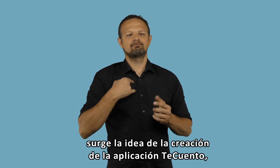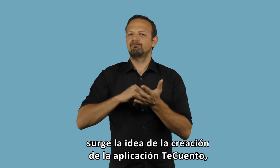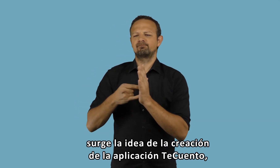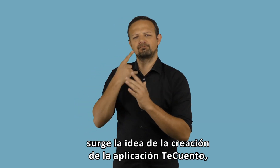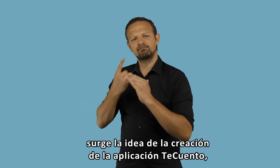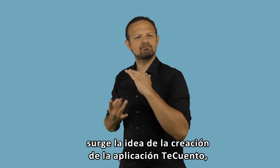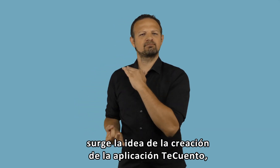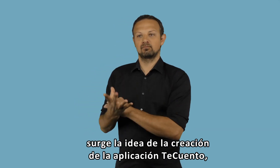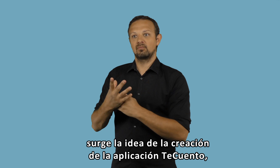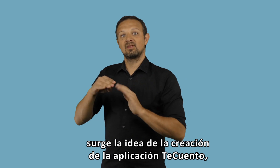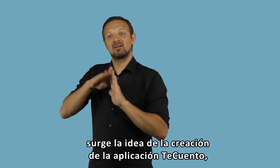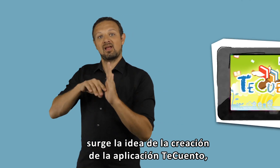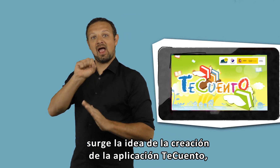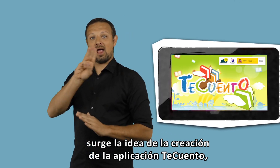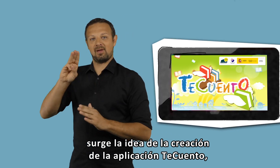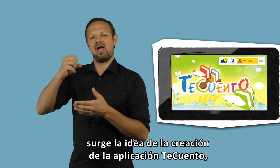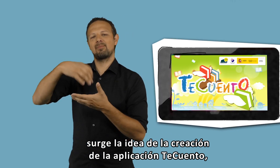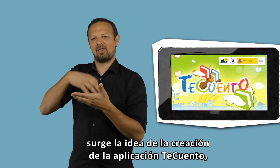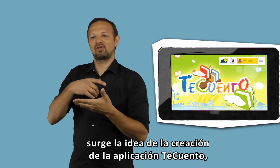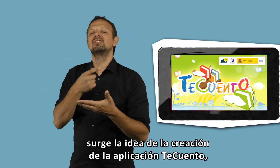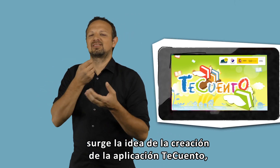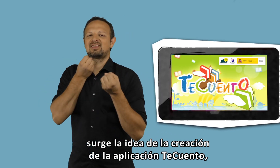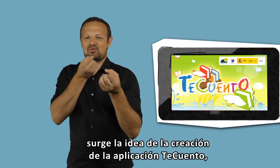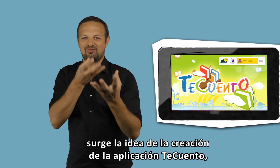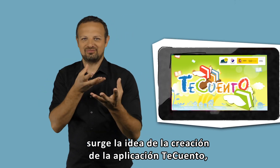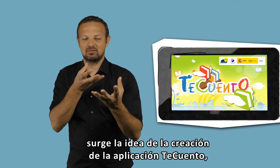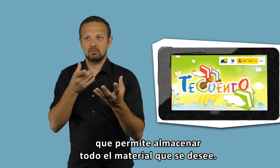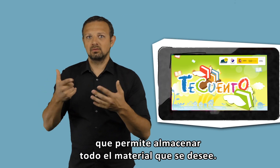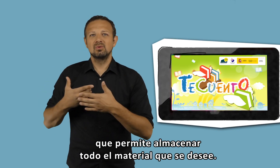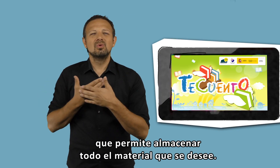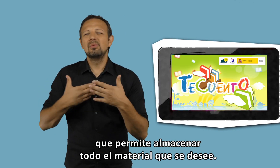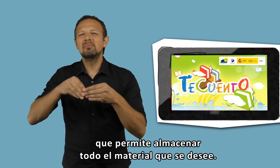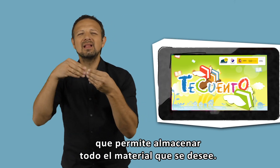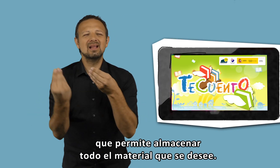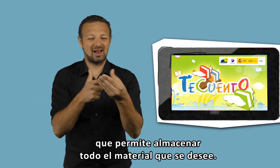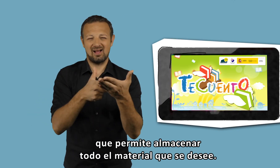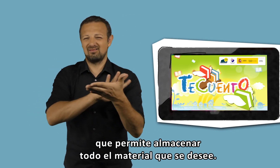idea de la creación de la aplicación Te Cuento que permite almacenar todo el material que se desee.